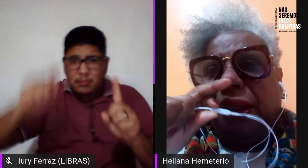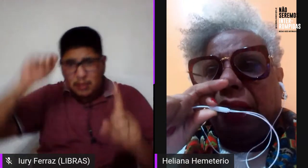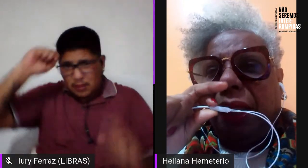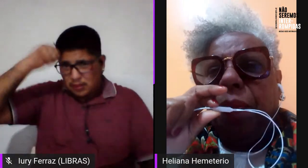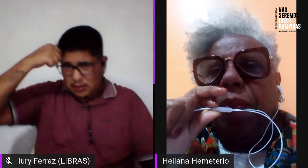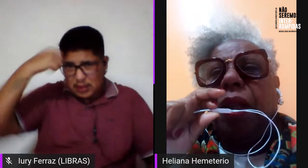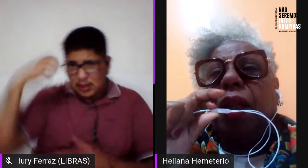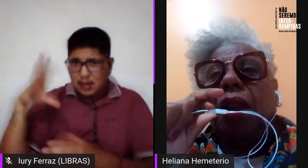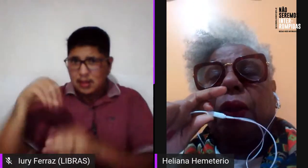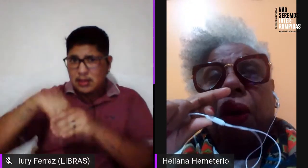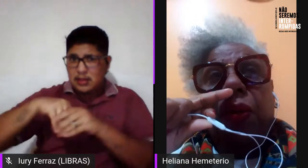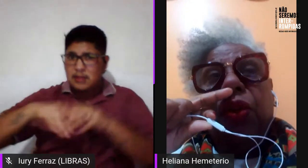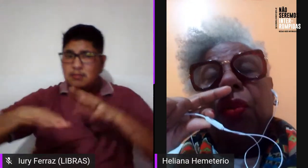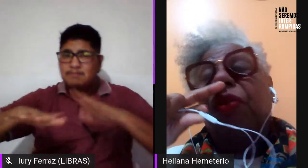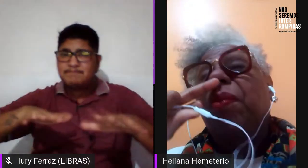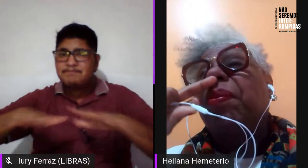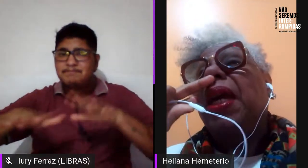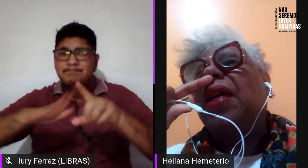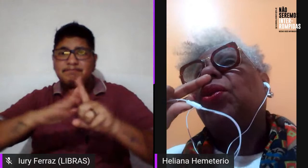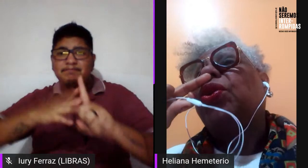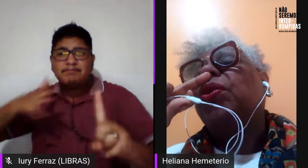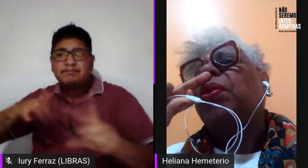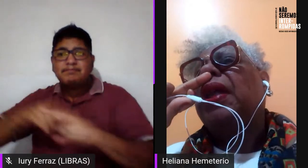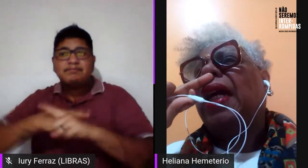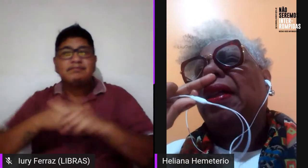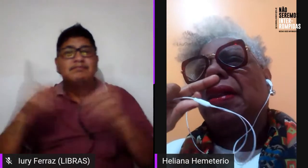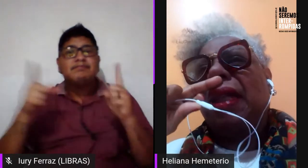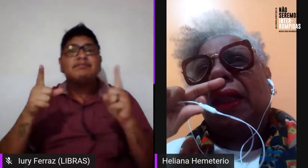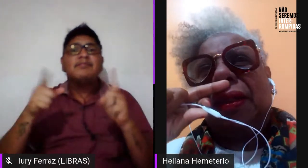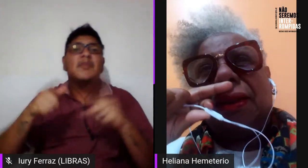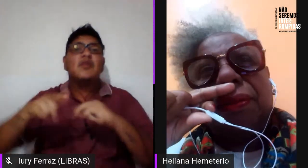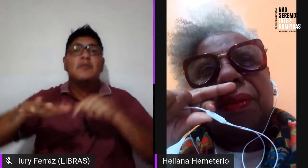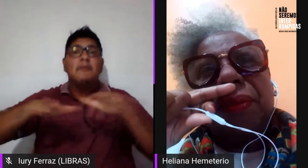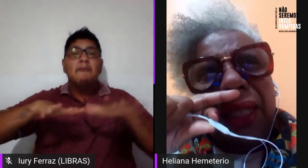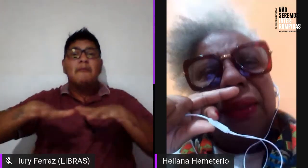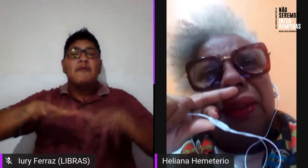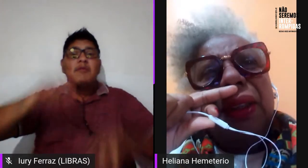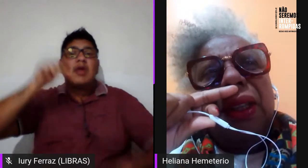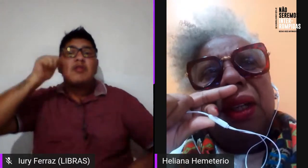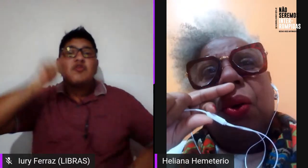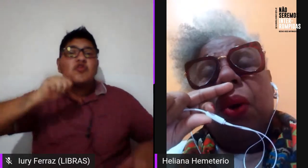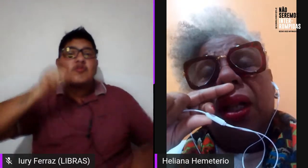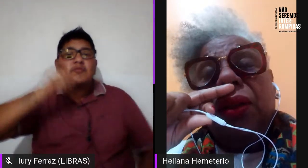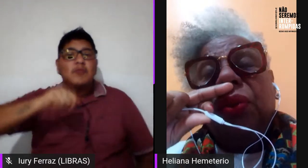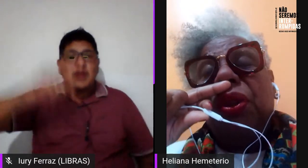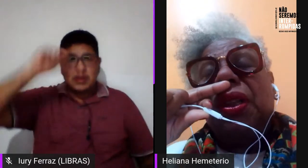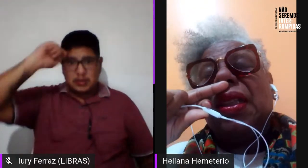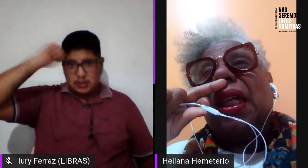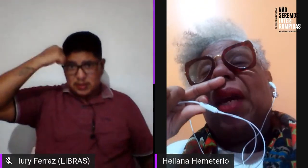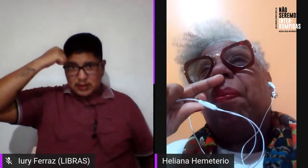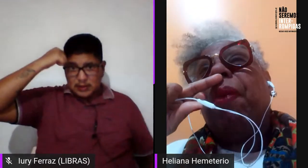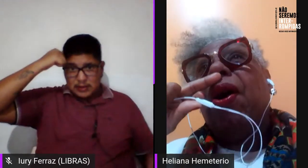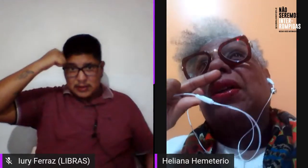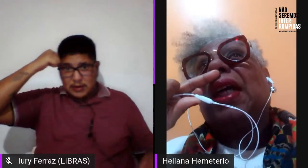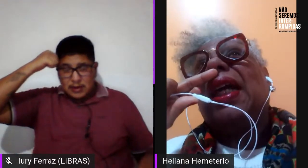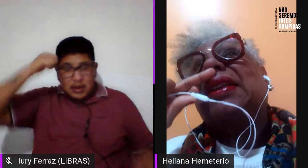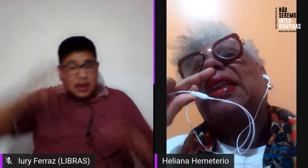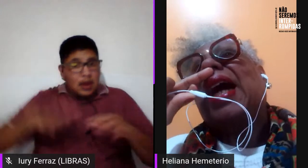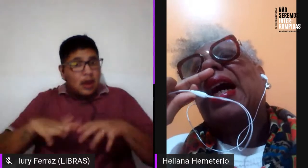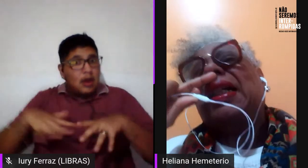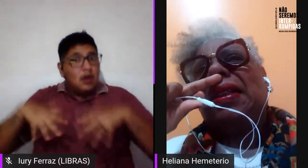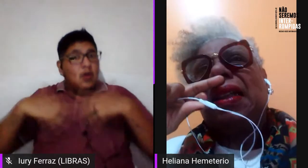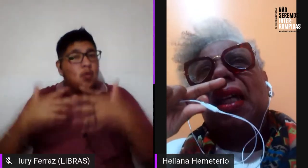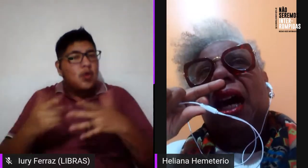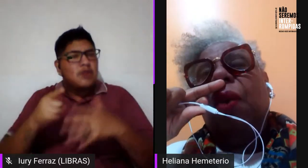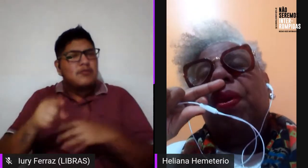LGBT, como no movimento de mulheres negras. Quando você se reporta